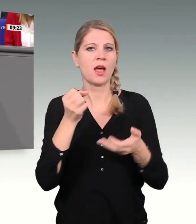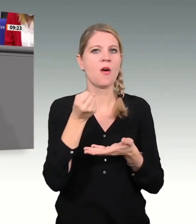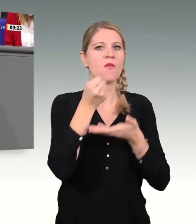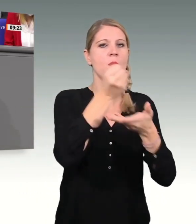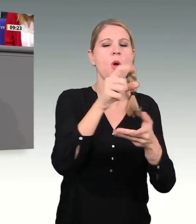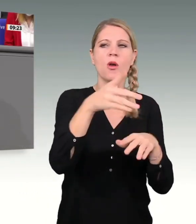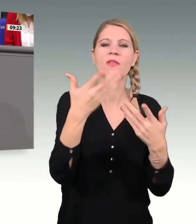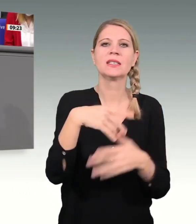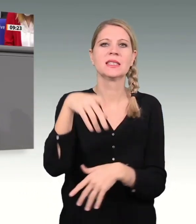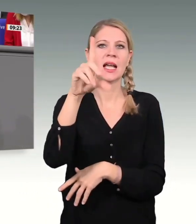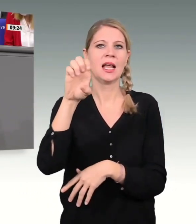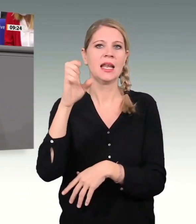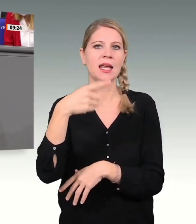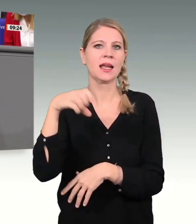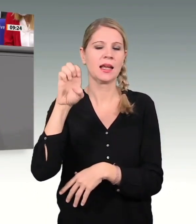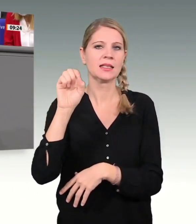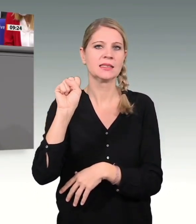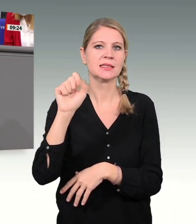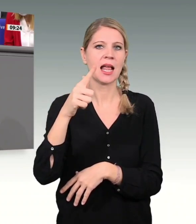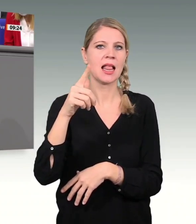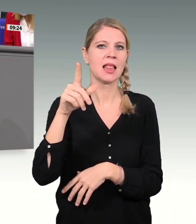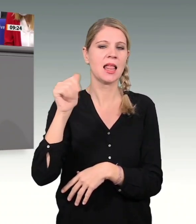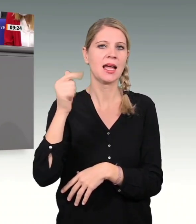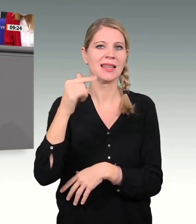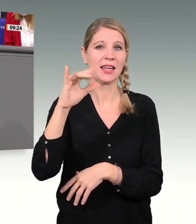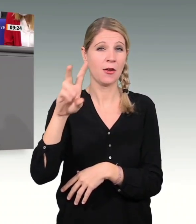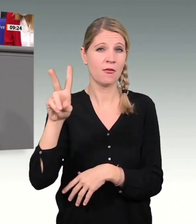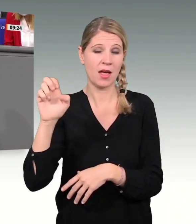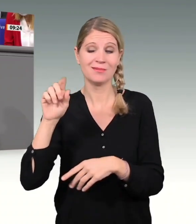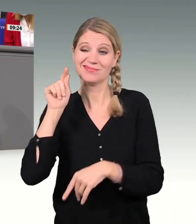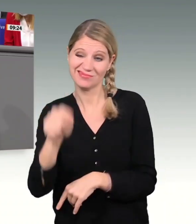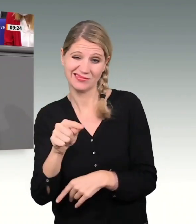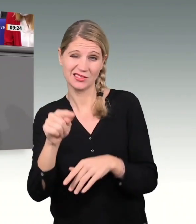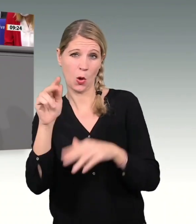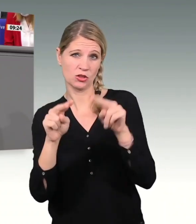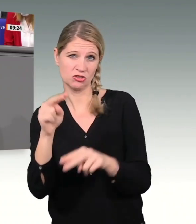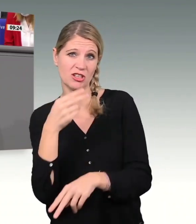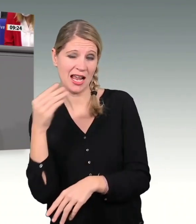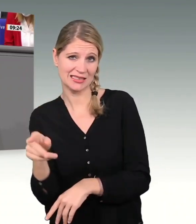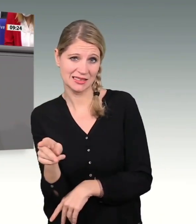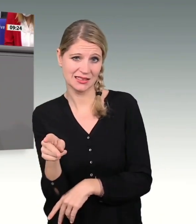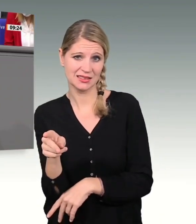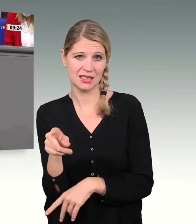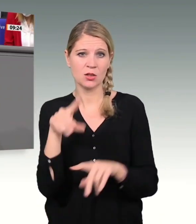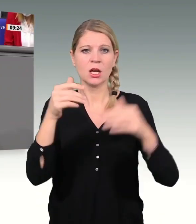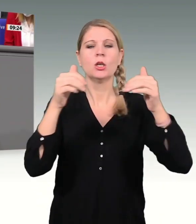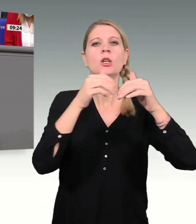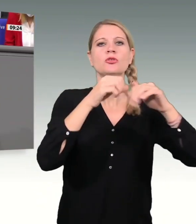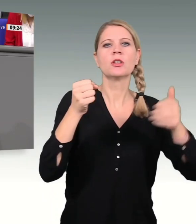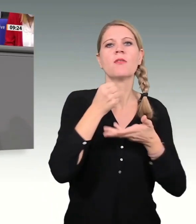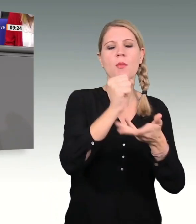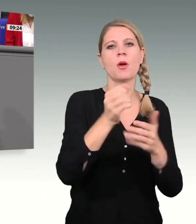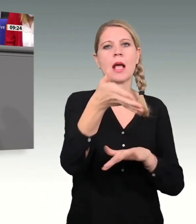Hessen. Und vielleicht das auch noch mal in ein paar wenige Zahlen gepackt. Das hessische Sondervermögen findet sich auf einer halben Seite zusammengefasst. Zwei